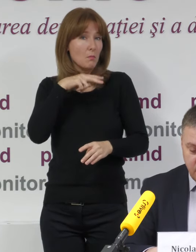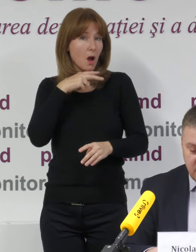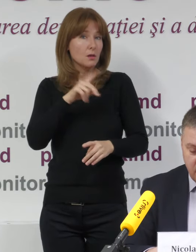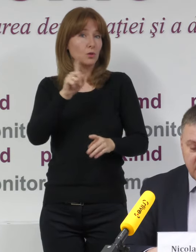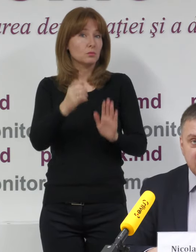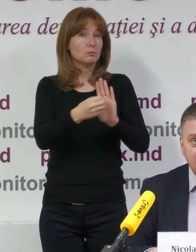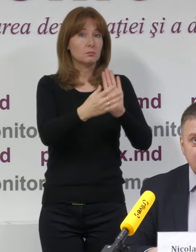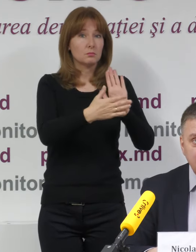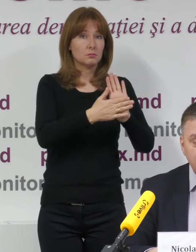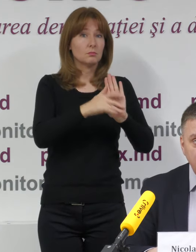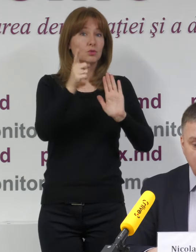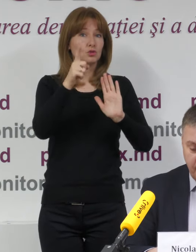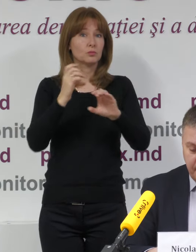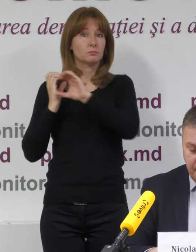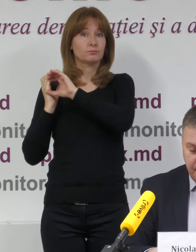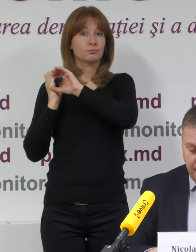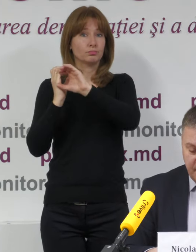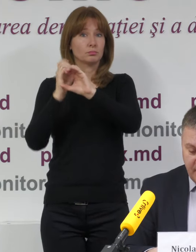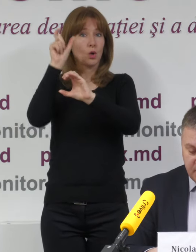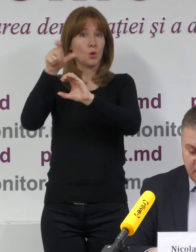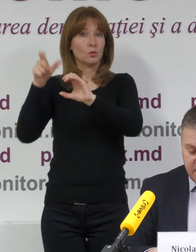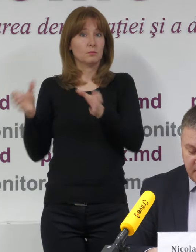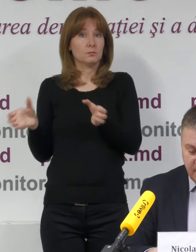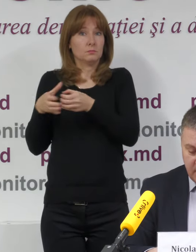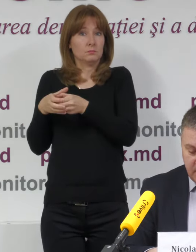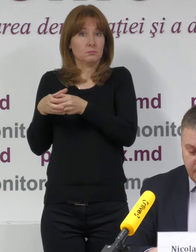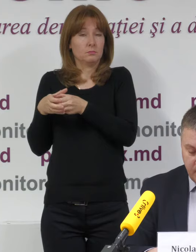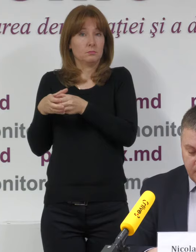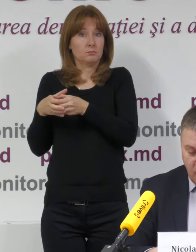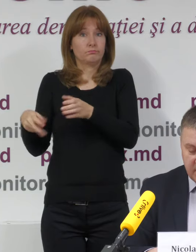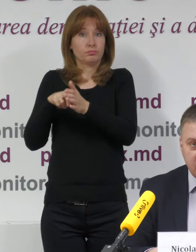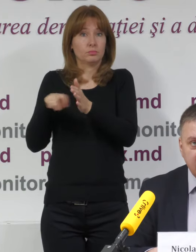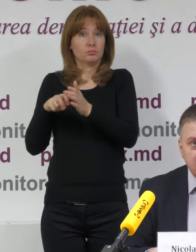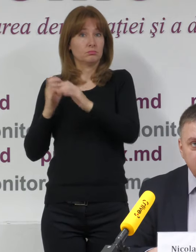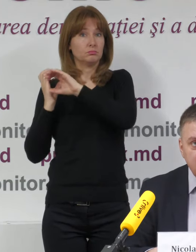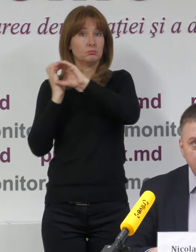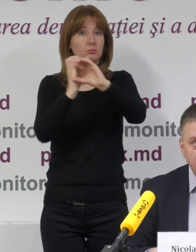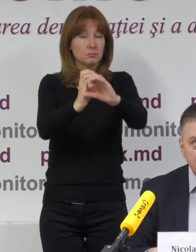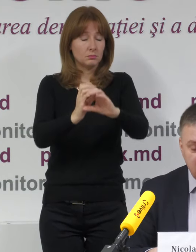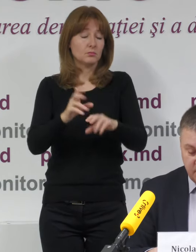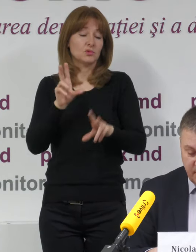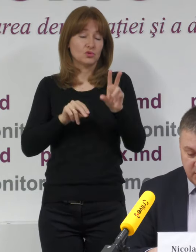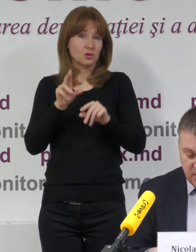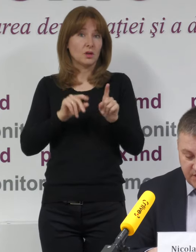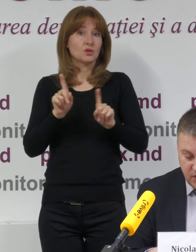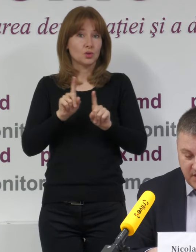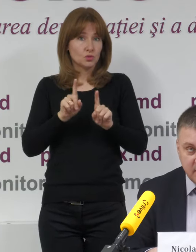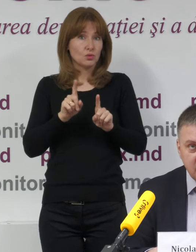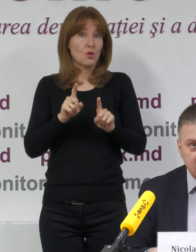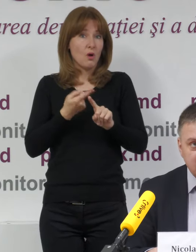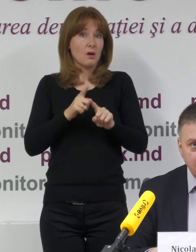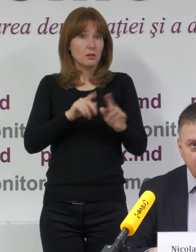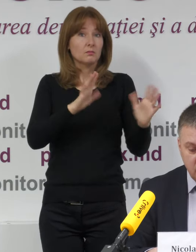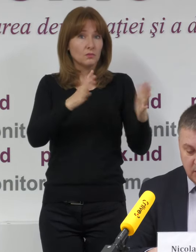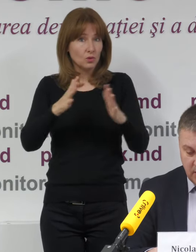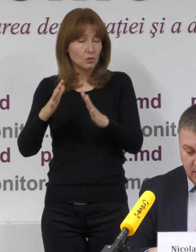de transportare organizată a legătorilor. De fapt se observă o activitate destul de sporită în cei ce privește acest fenomen